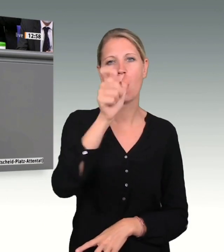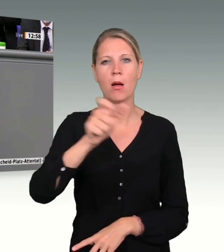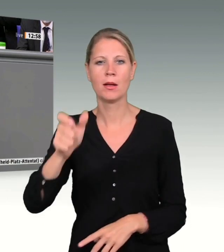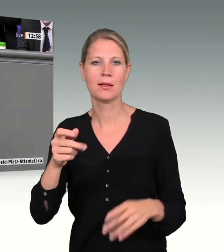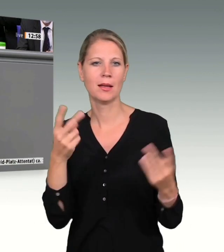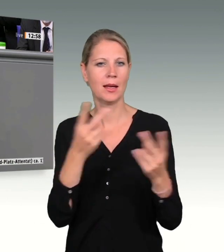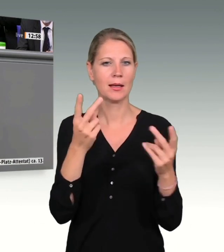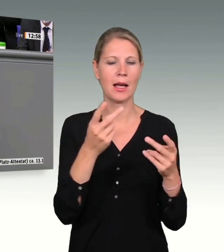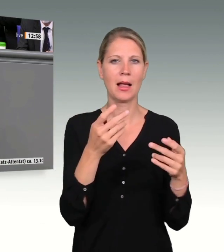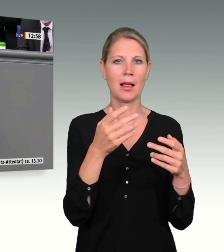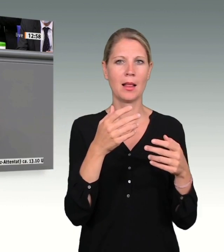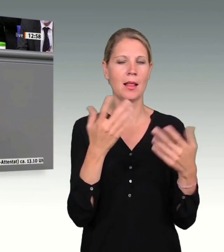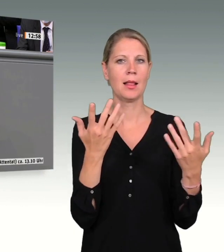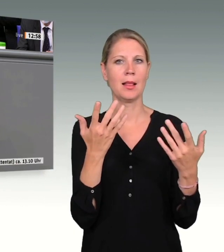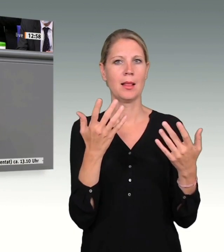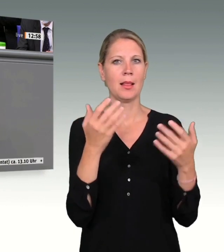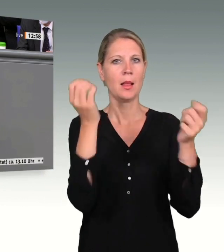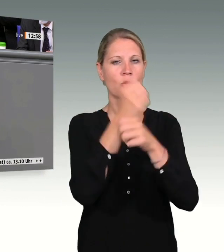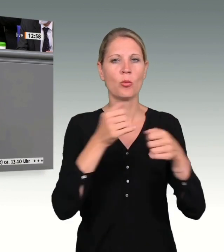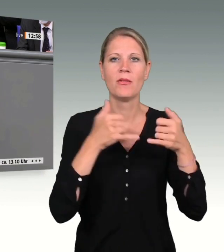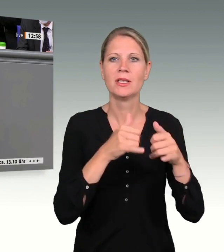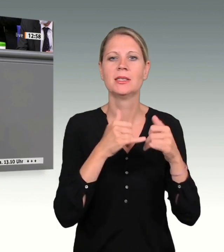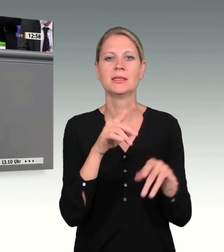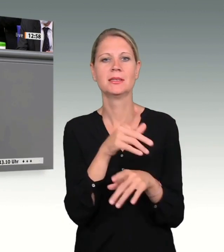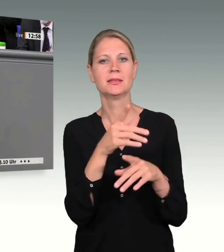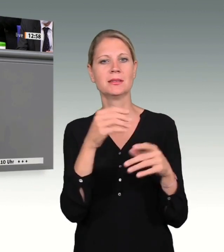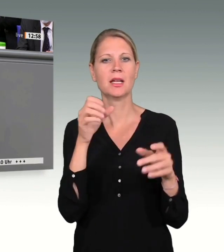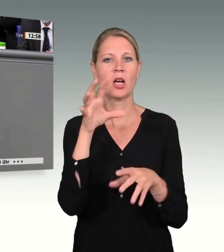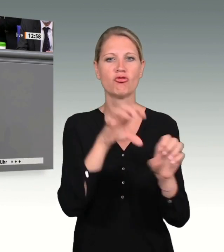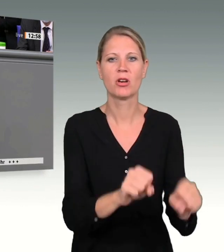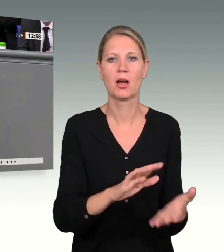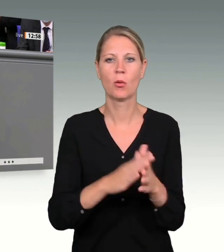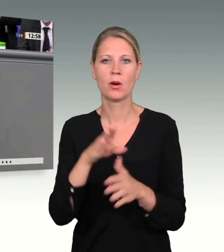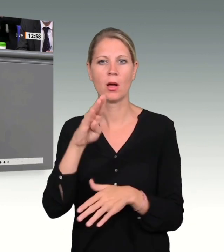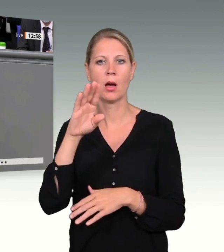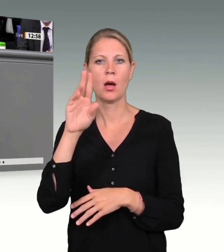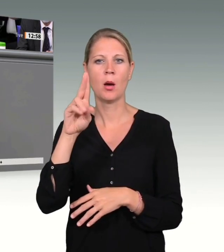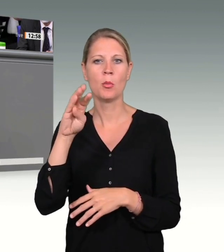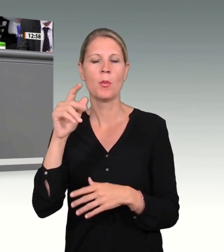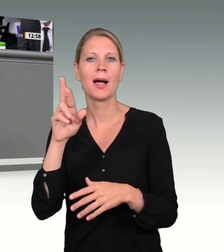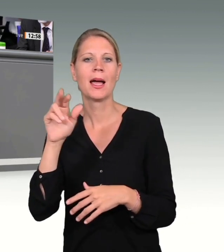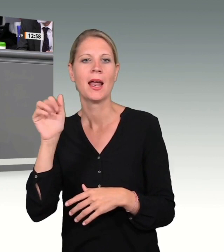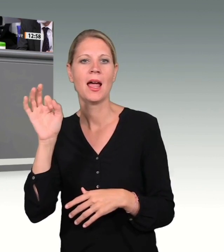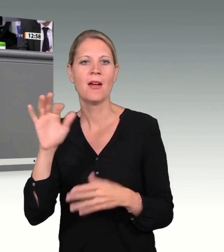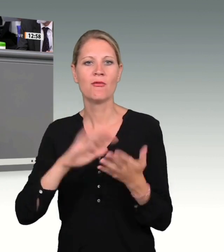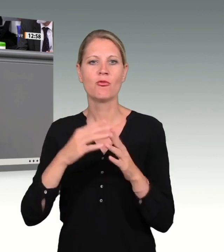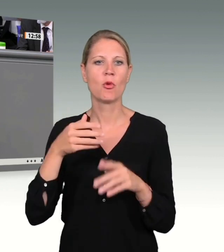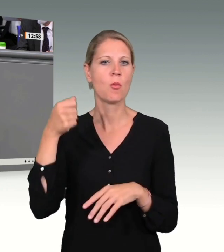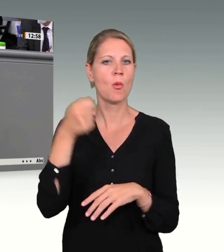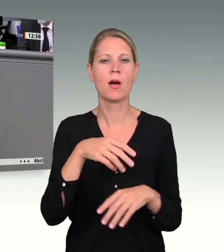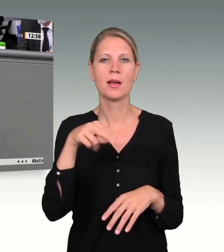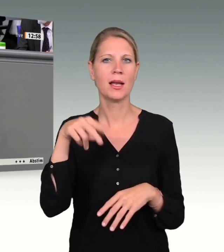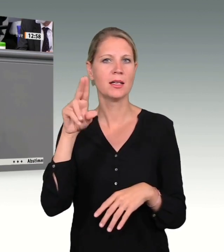-Bord, beim NSU oder auch hier beim Breitscheidplatz. Geheimhaltung und Quellenschutz, alles gut und richtig.